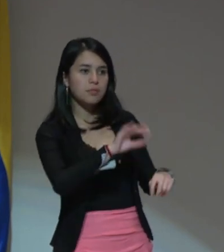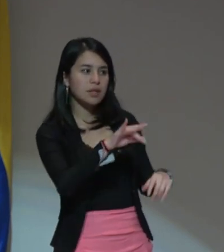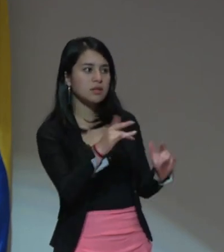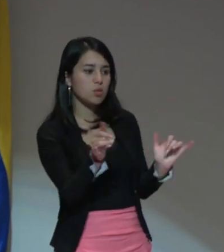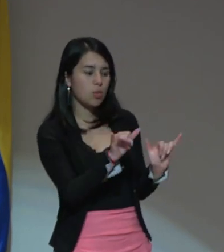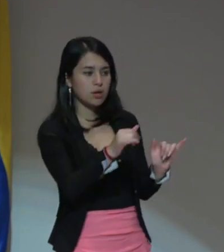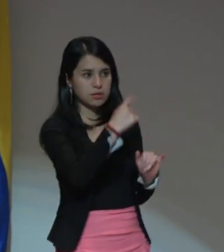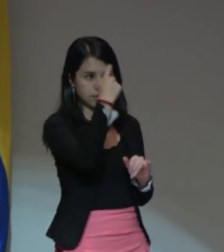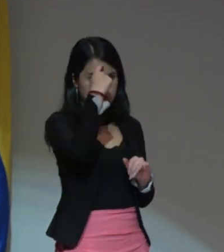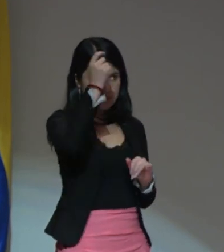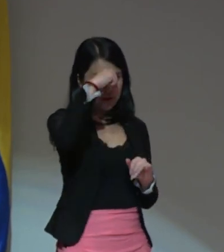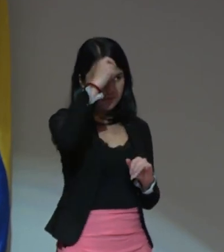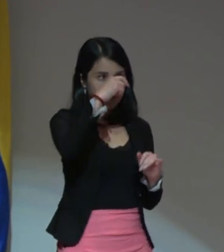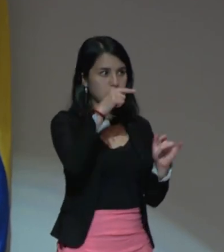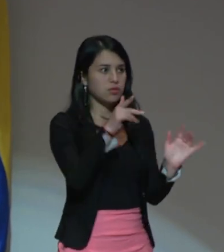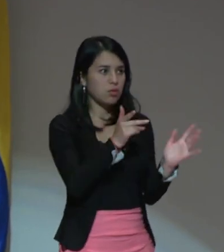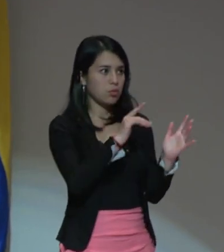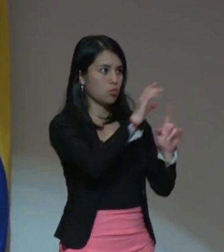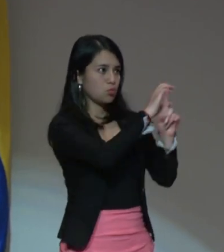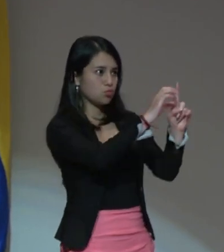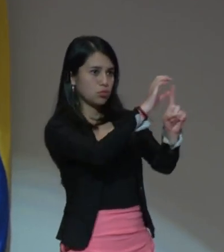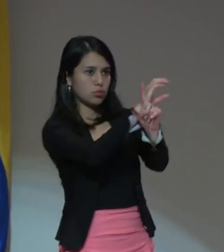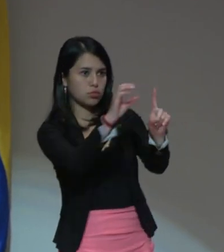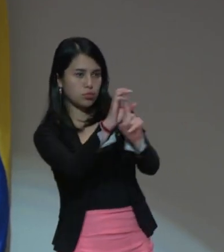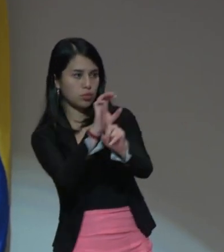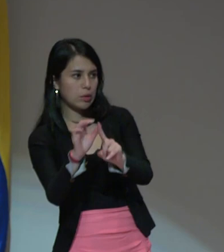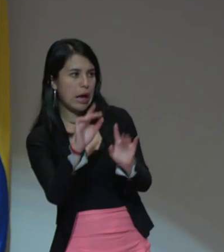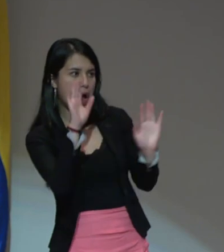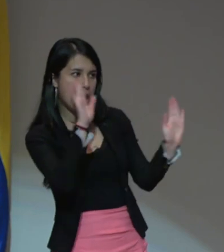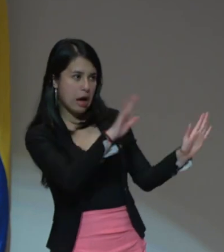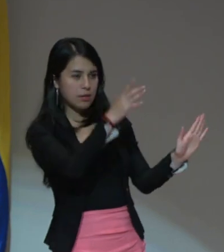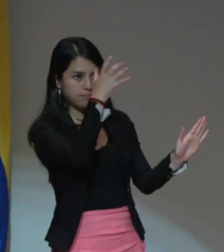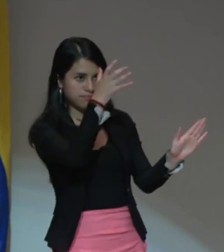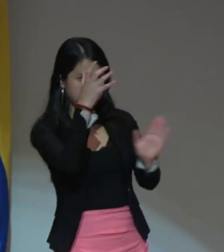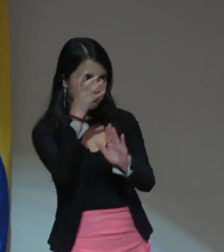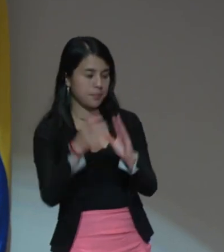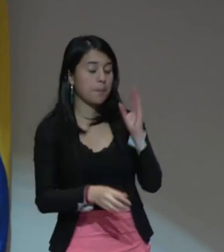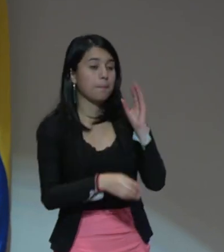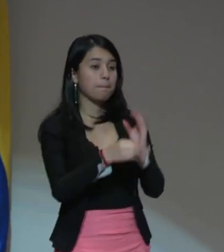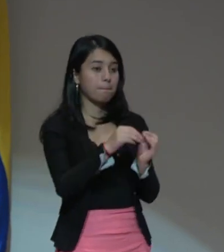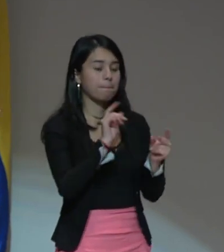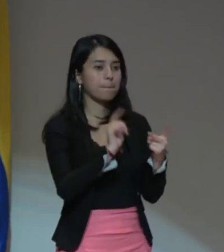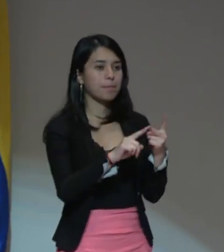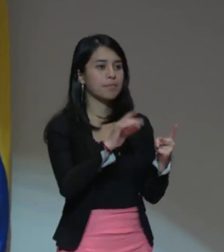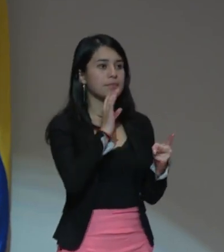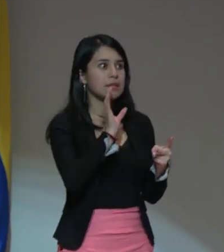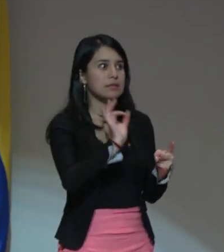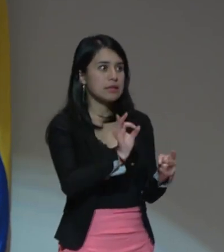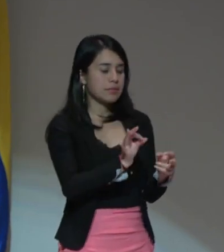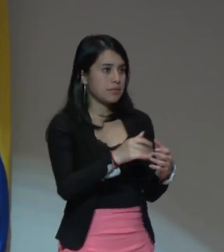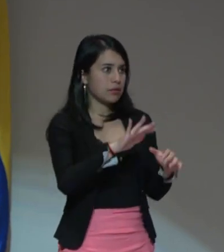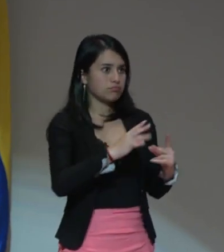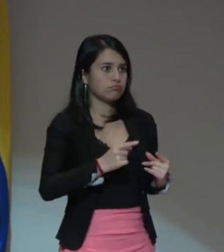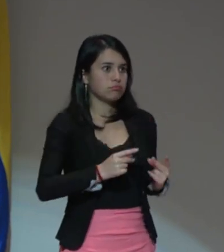sabiduría de las respectivas culturas. Cada vez aumenta más la velocidad y se